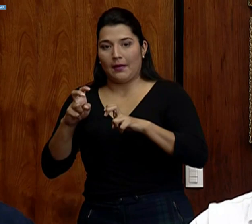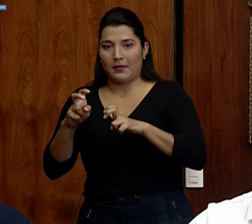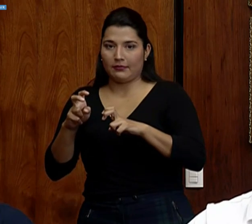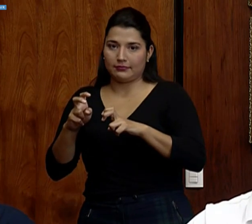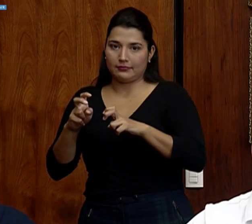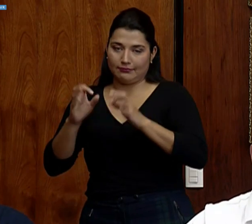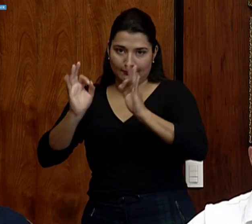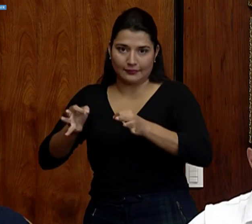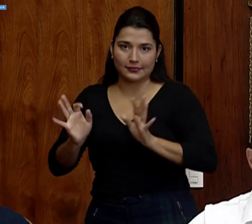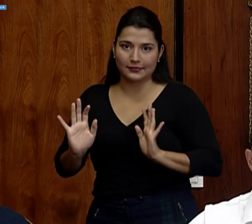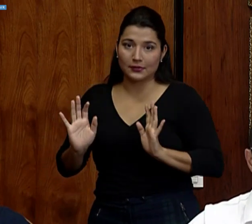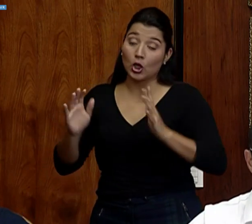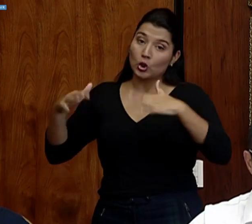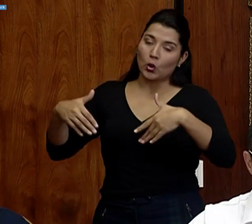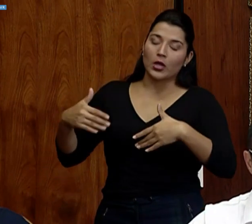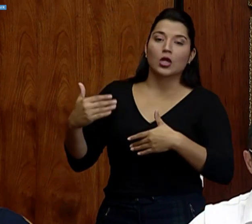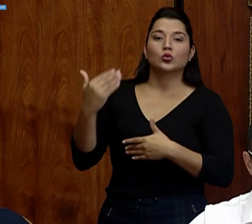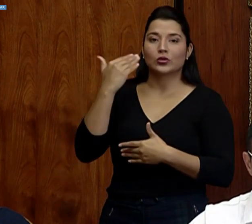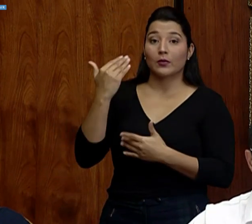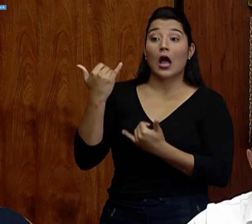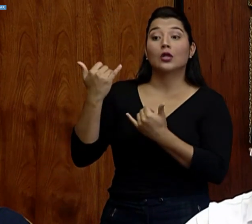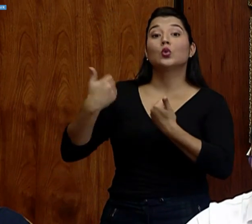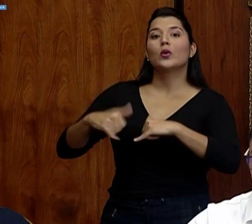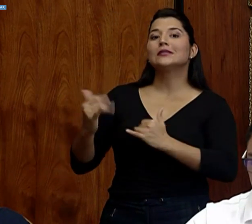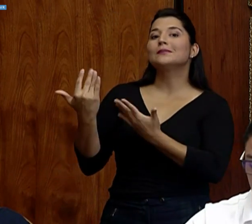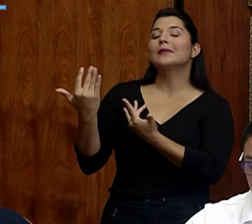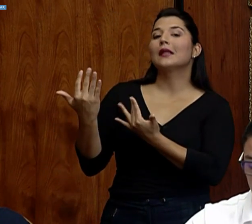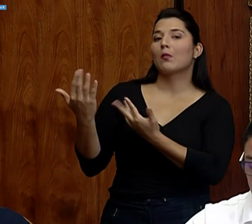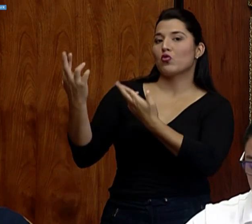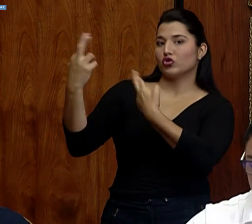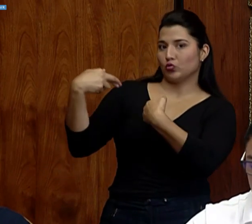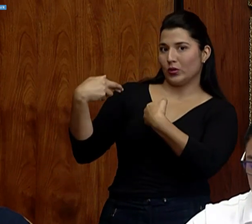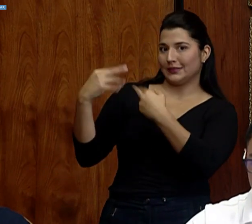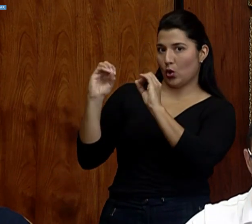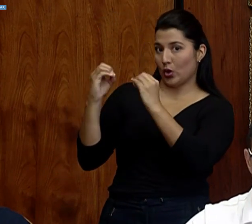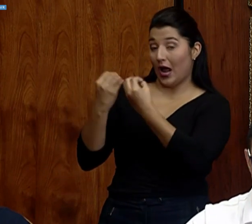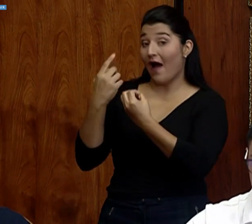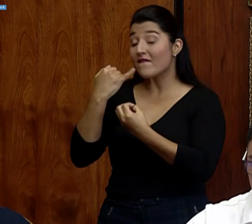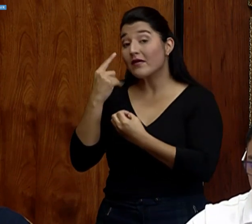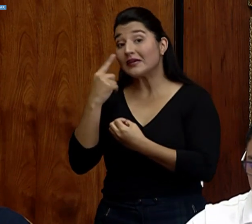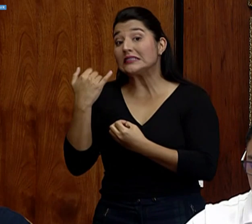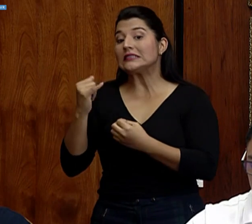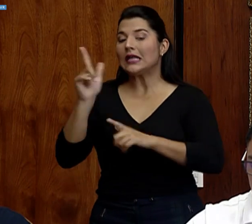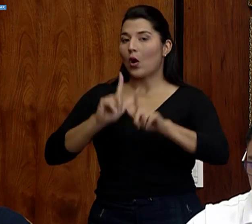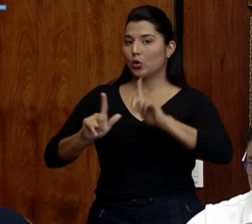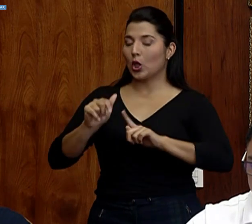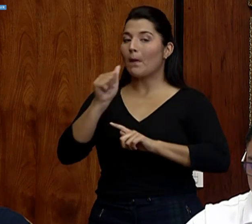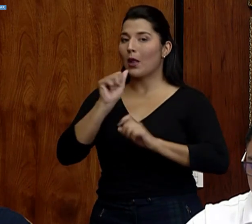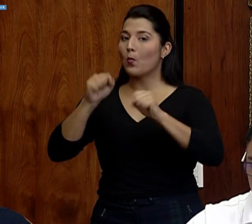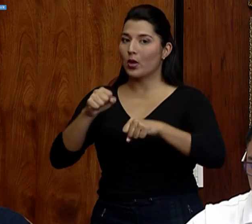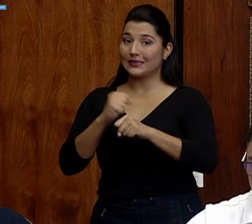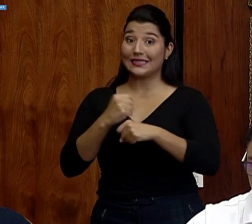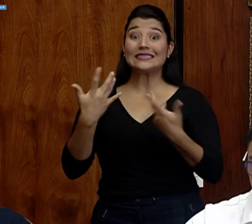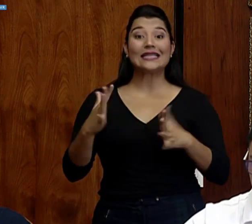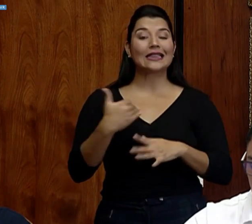los alineamientos que tenemos de vigilancia ya incluimos a los laboratorios, hospitales privados que pueden aportar